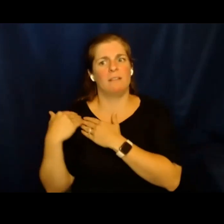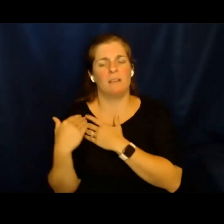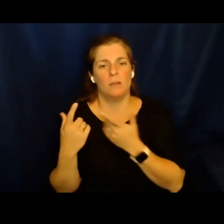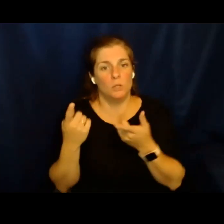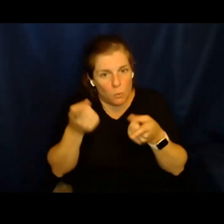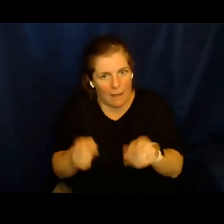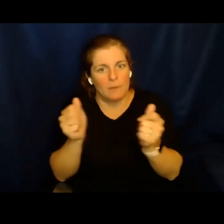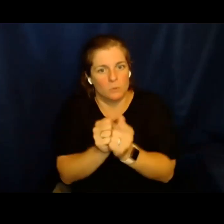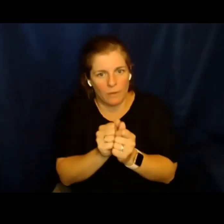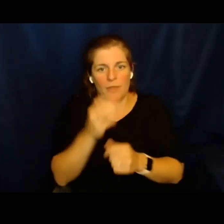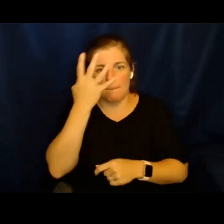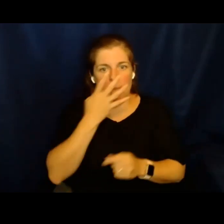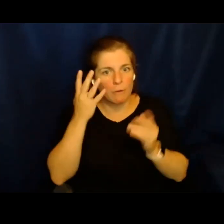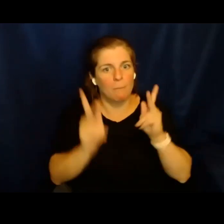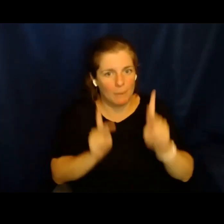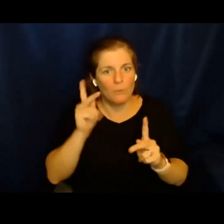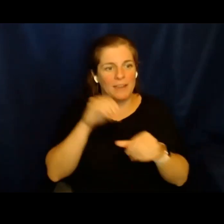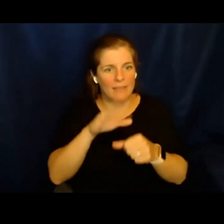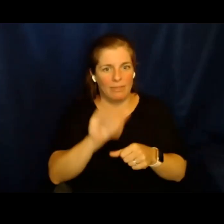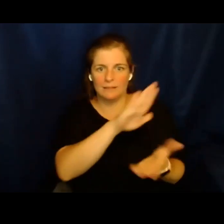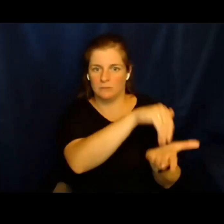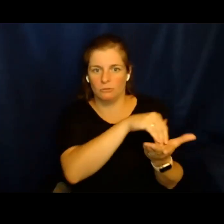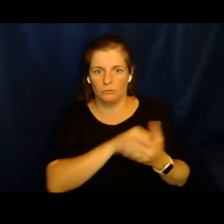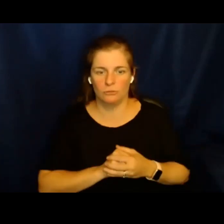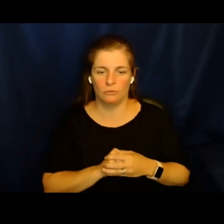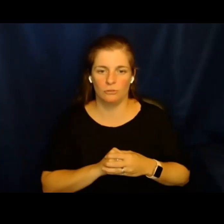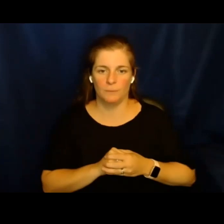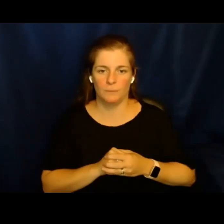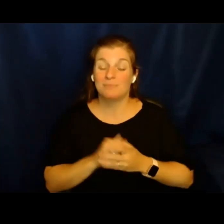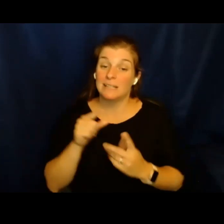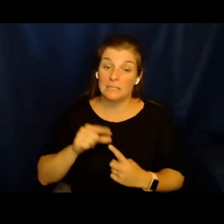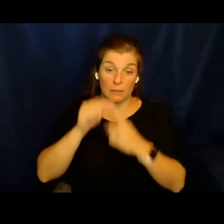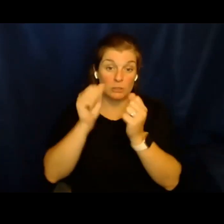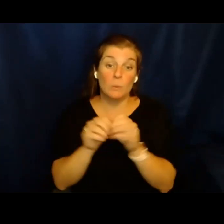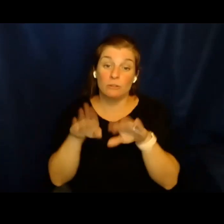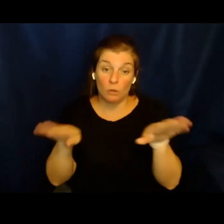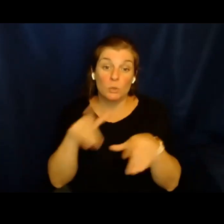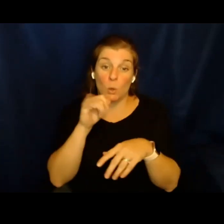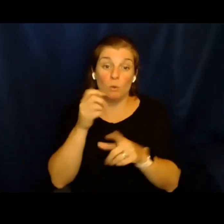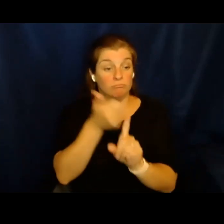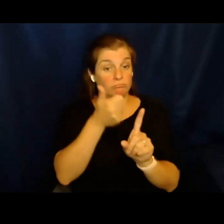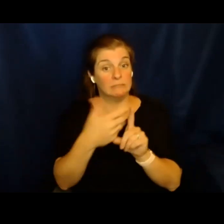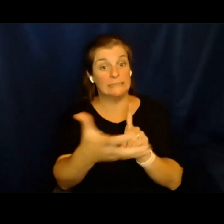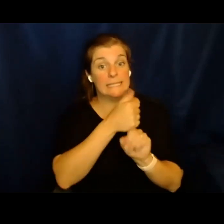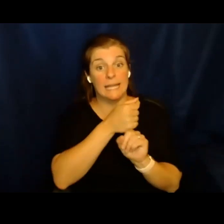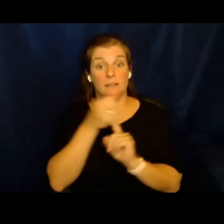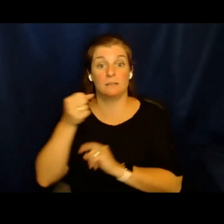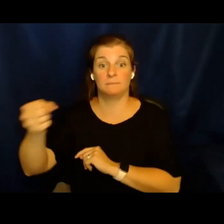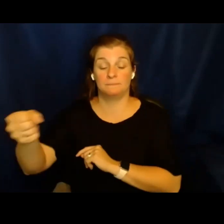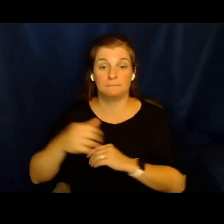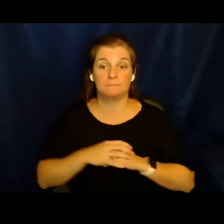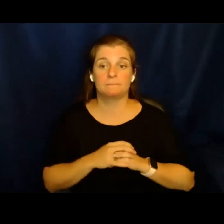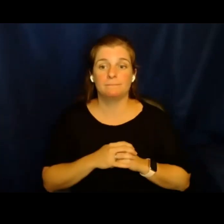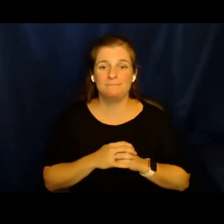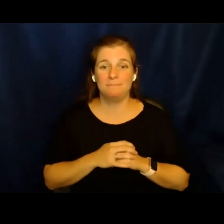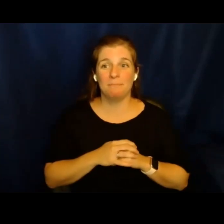cuentas acerca de lo que le pasa a los inmigrantes, particularmente cuando están detenidos, particularmente en una situación en que son los niños los que están detenidos.